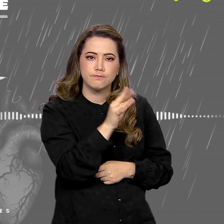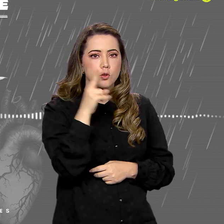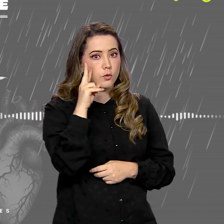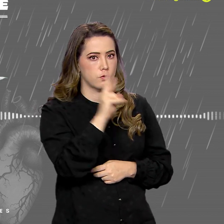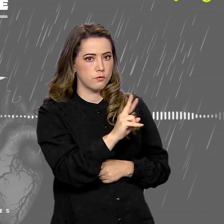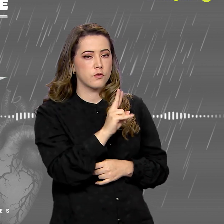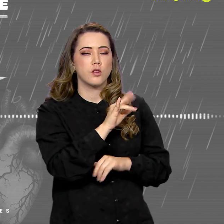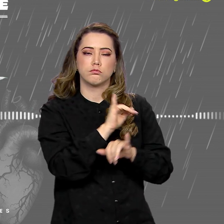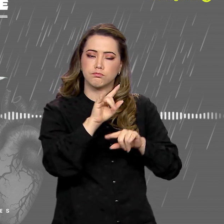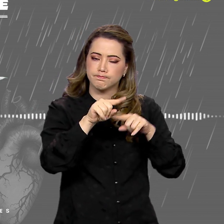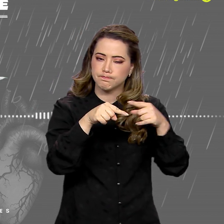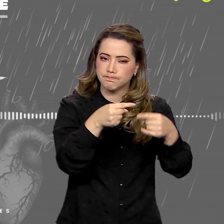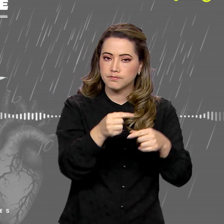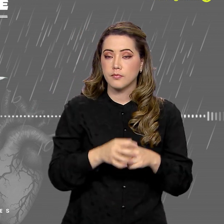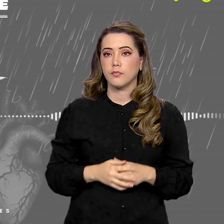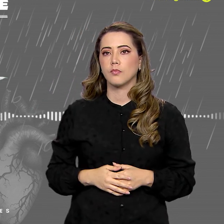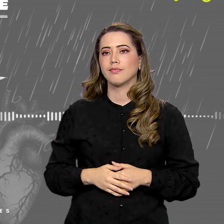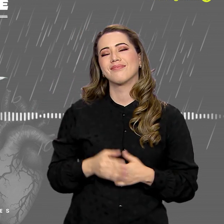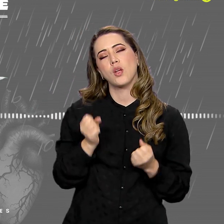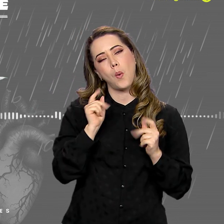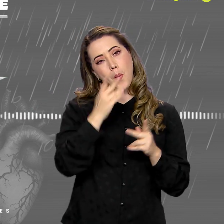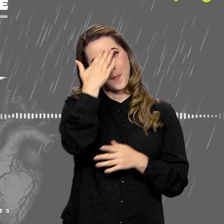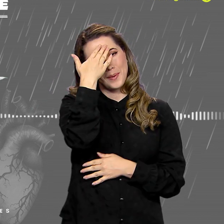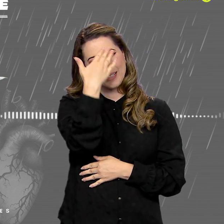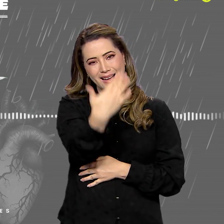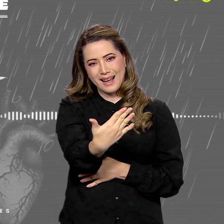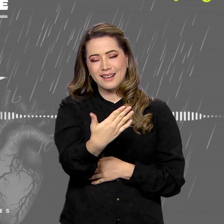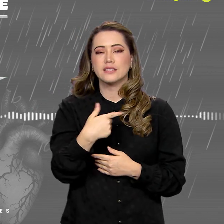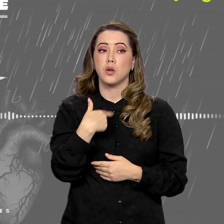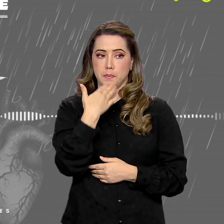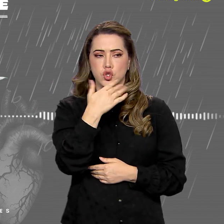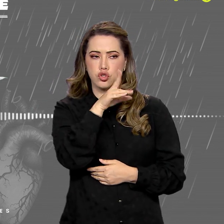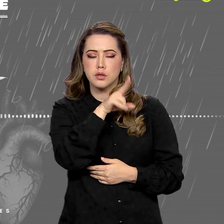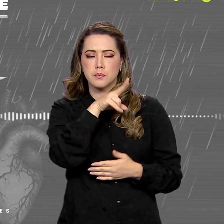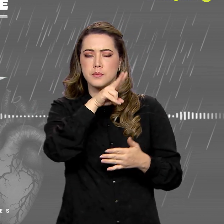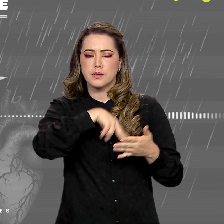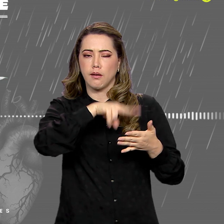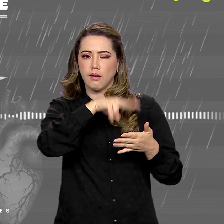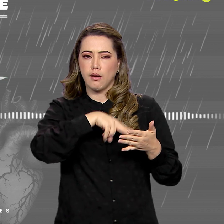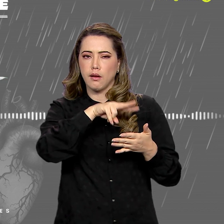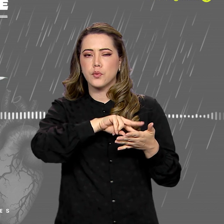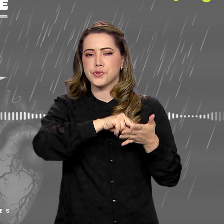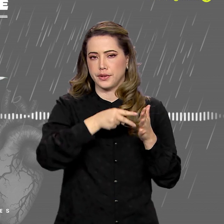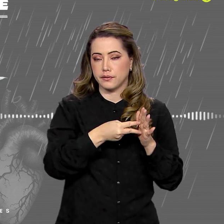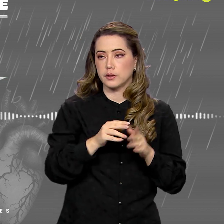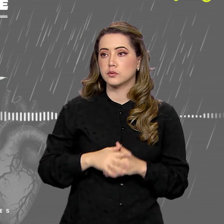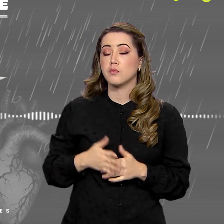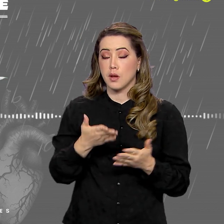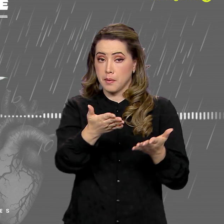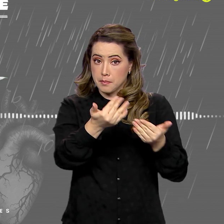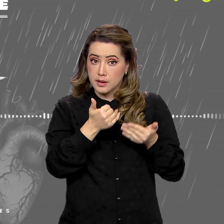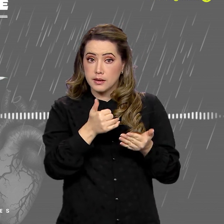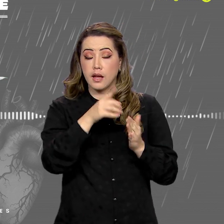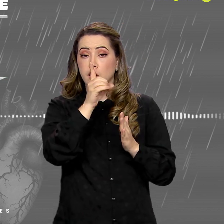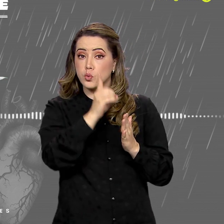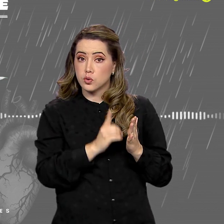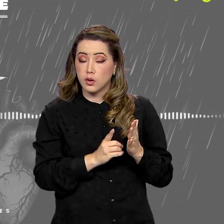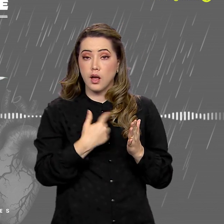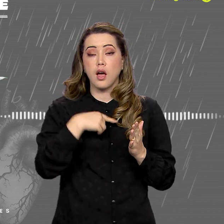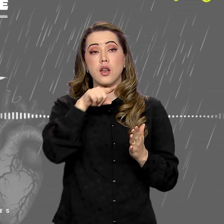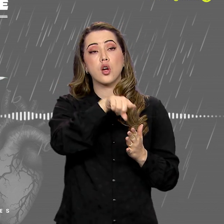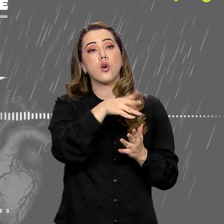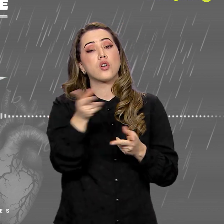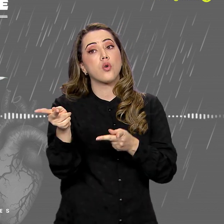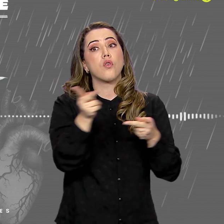para algo que vai ser publicado ou divulgado mais tarde. Opa, obrigado, Marisette. Eu já ia te pedir mesmo para ler esse conceito. Aproveitando, me dá aqui o